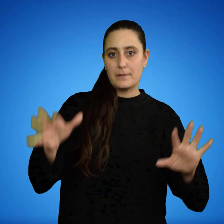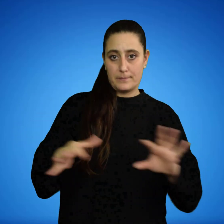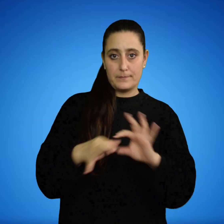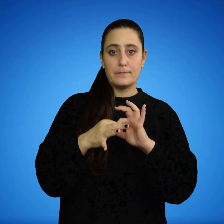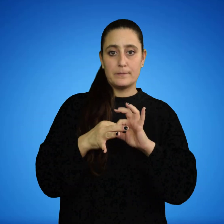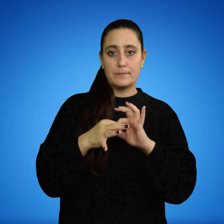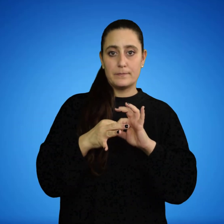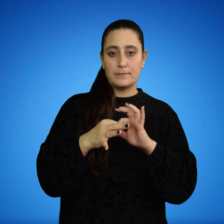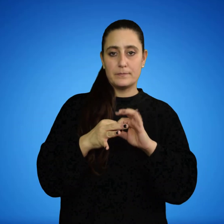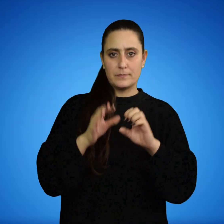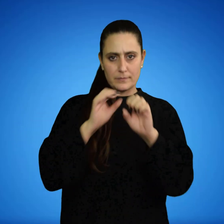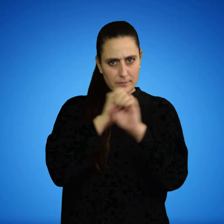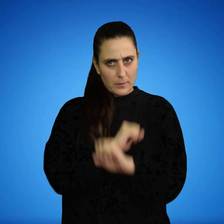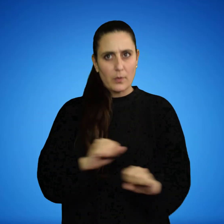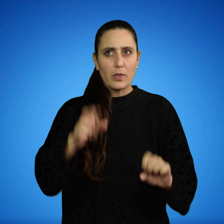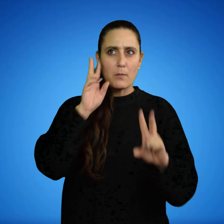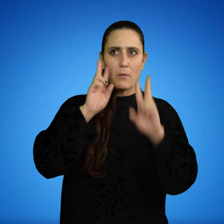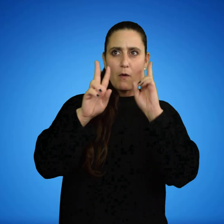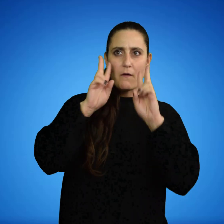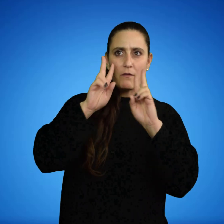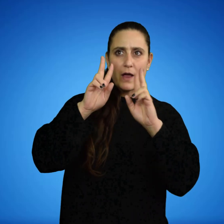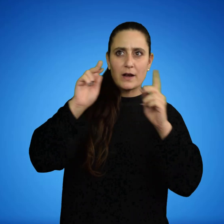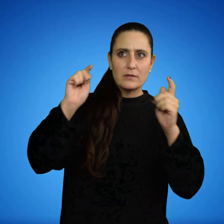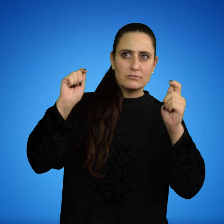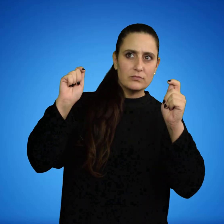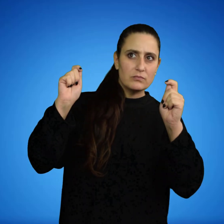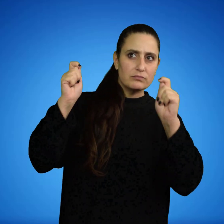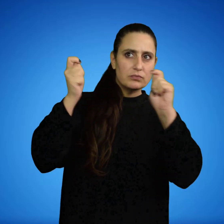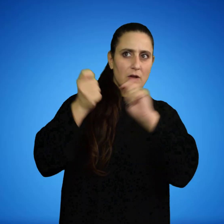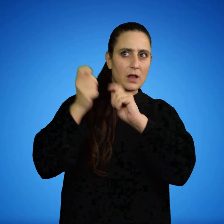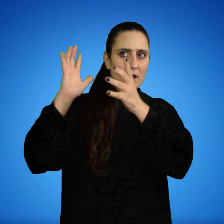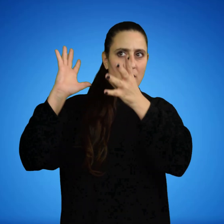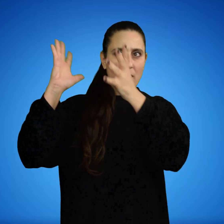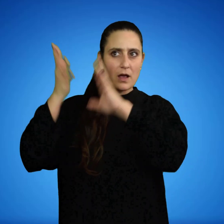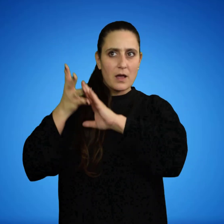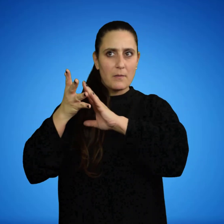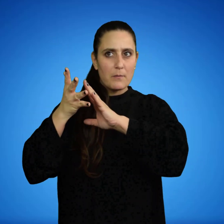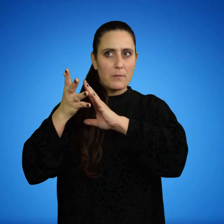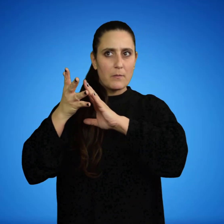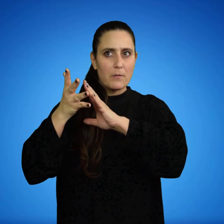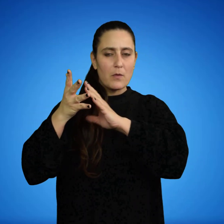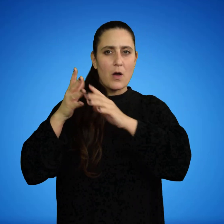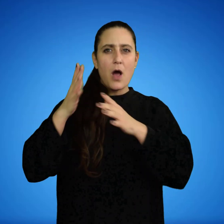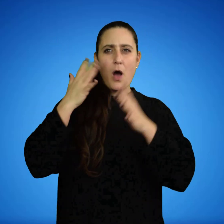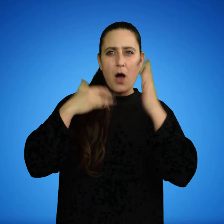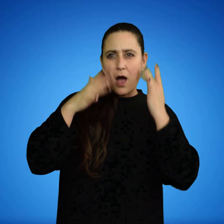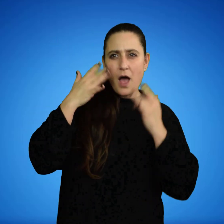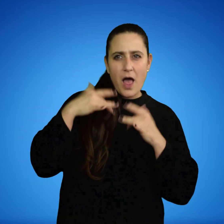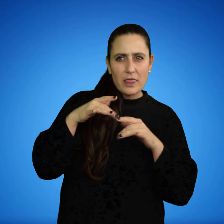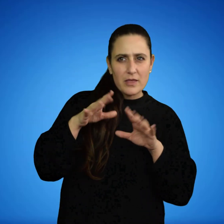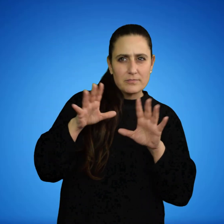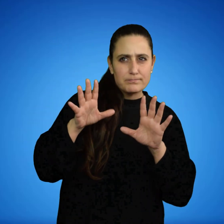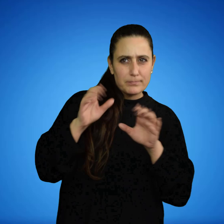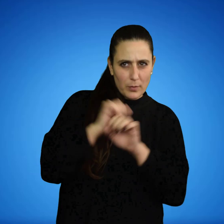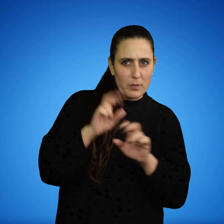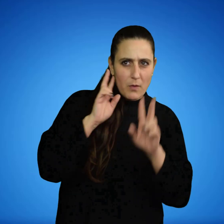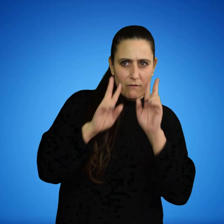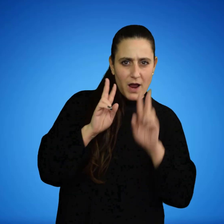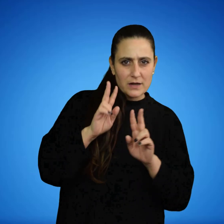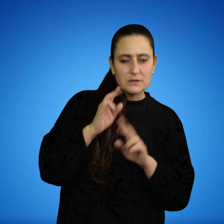¿Es posible visualizar el impacto del clima y del cambio climático en una obra de arte? Sí.